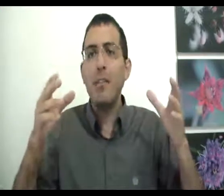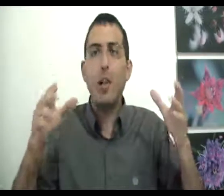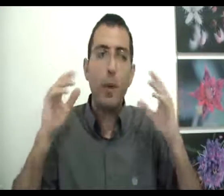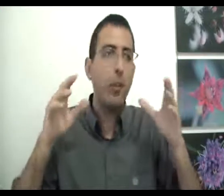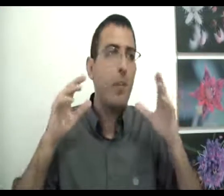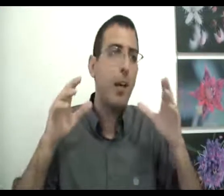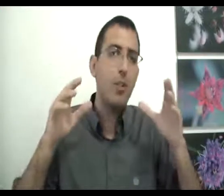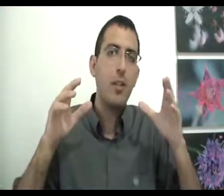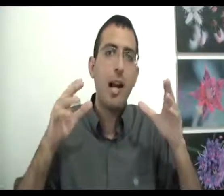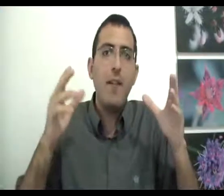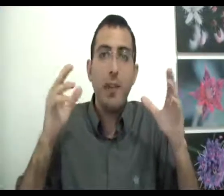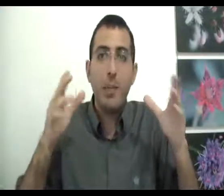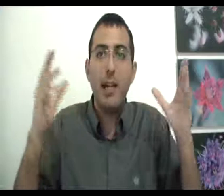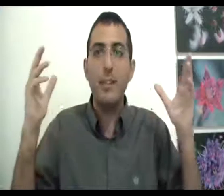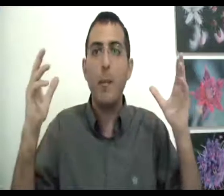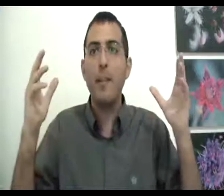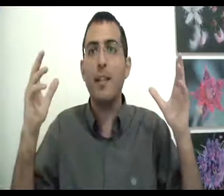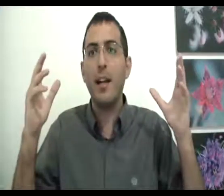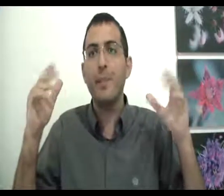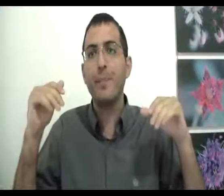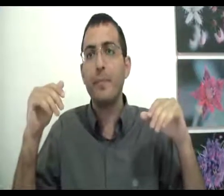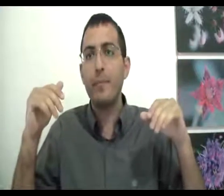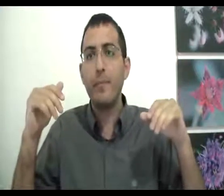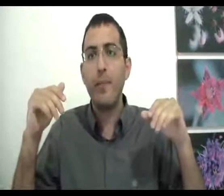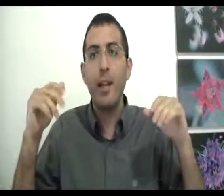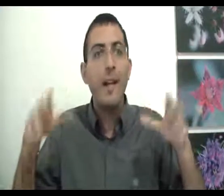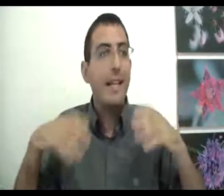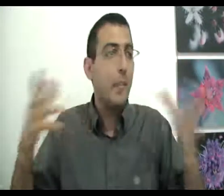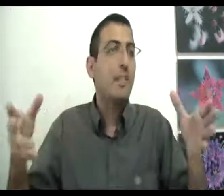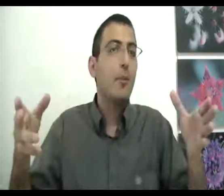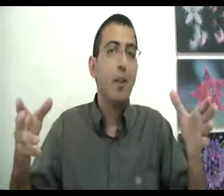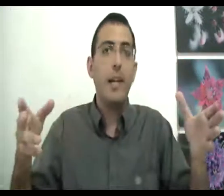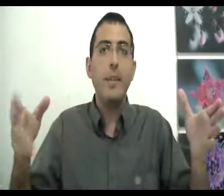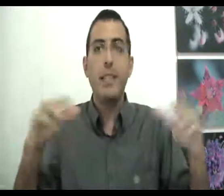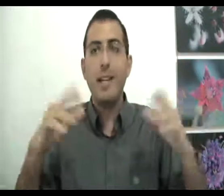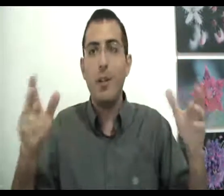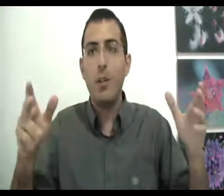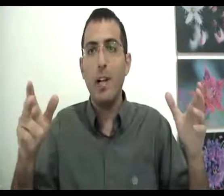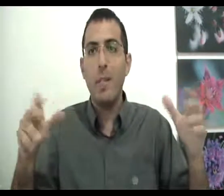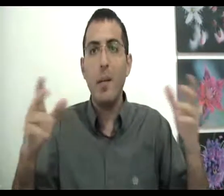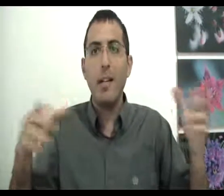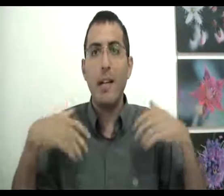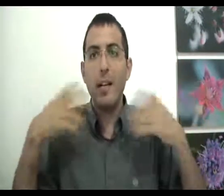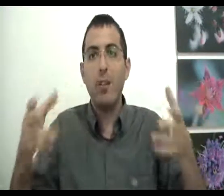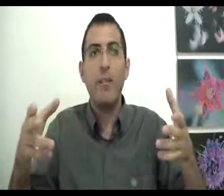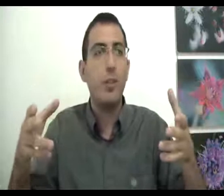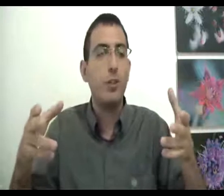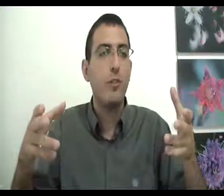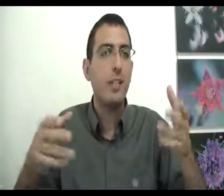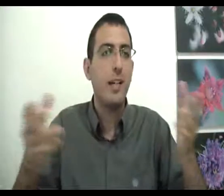שלמרות שאני מרגיש שזה קרה אבל פי כן זה לא באמת קרה למה זה משנה אם זה קרה או לא קרה מה אכפת לי עיקר שעכשיו אני חושב שזה קרה